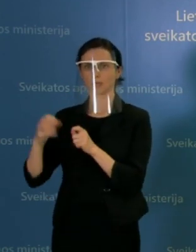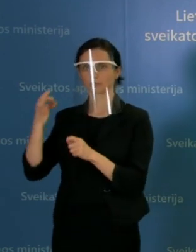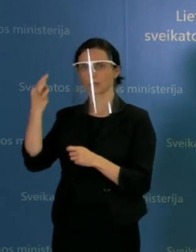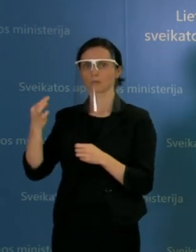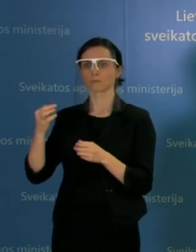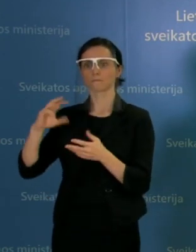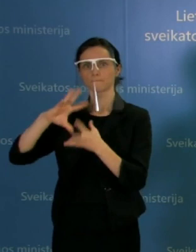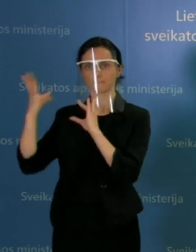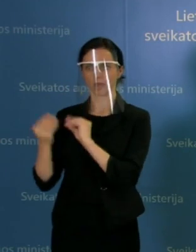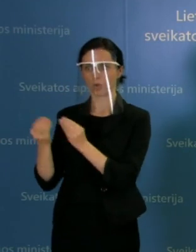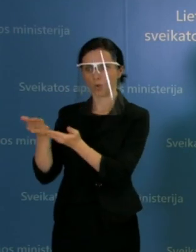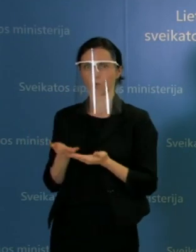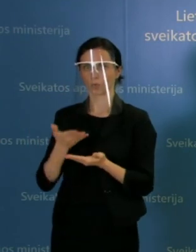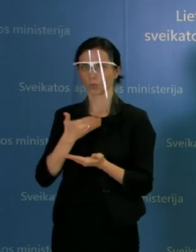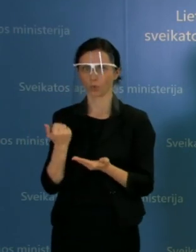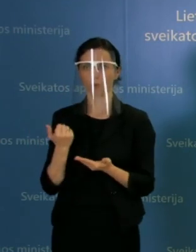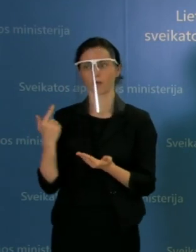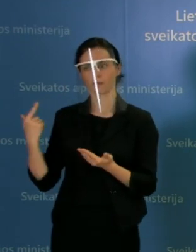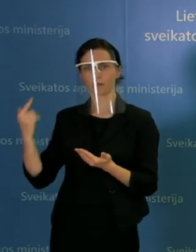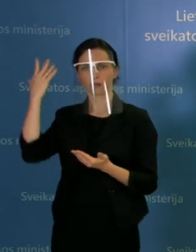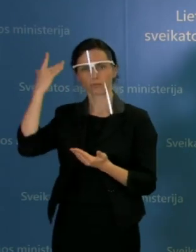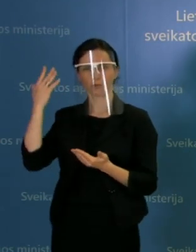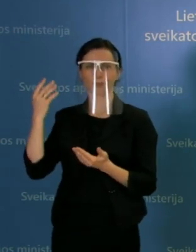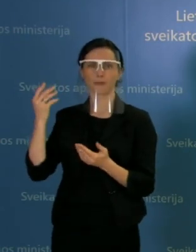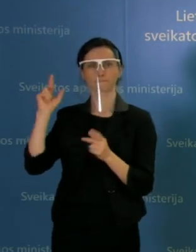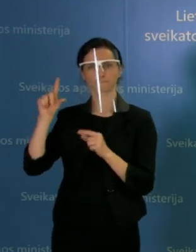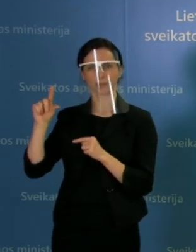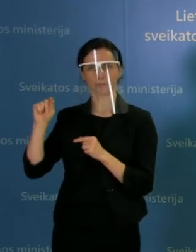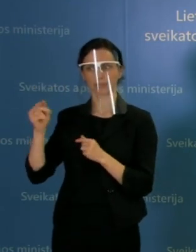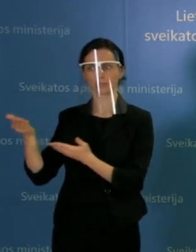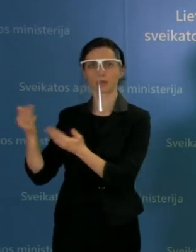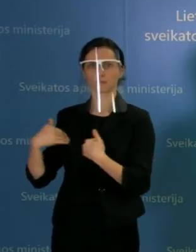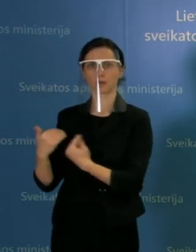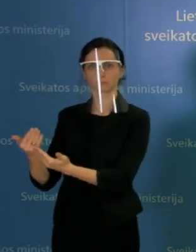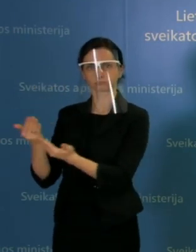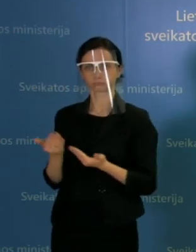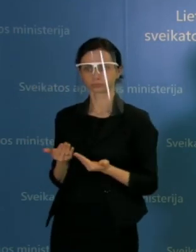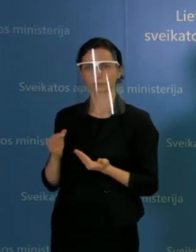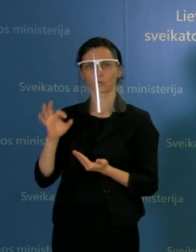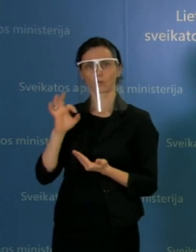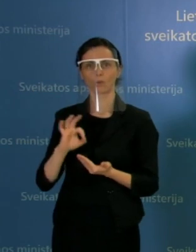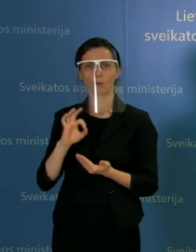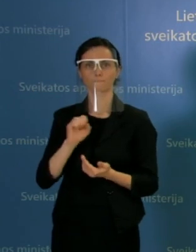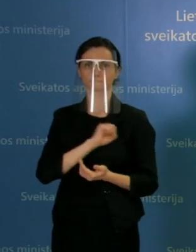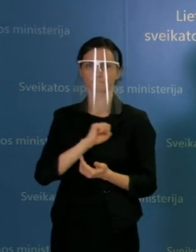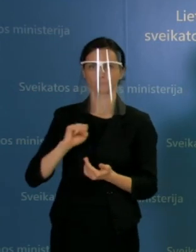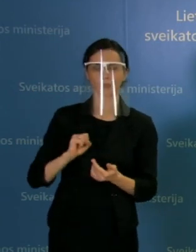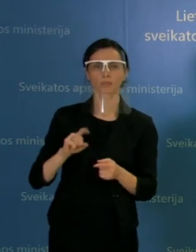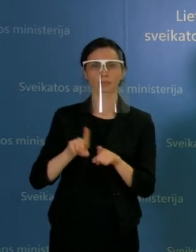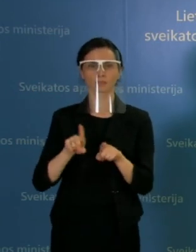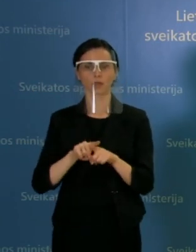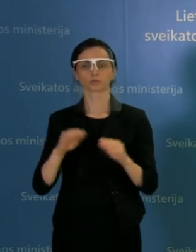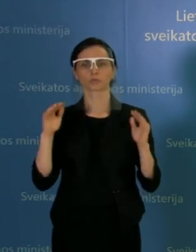turėtumėm sulaukti galbūt pirmadienį. Kad būtų galima atsižvelgti dėl medikų, dėl dirbančių slaugos